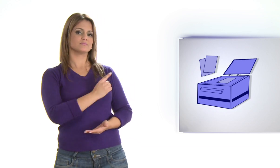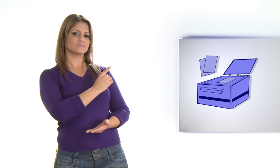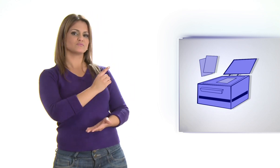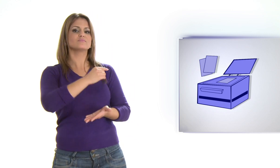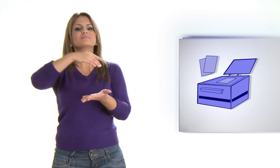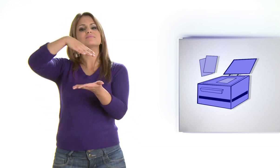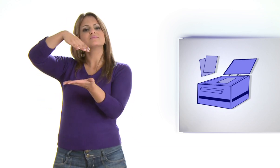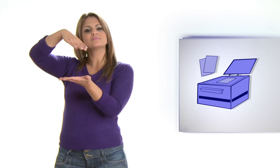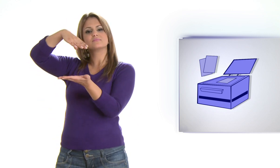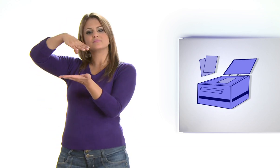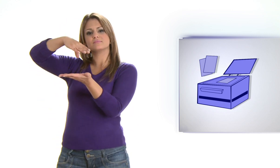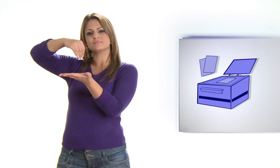Xerox